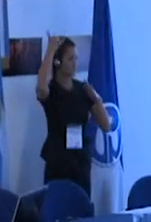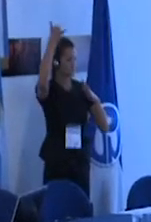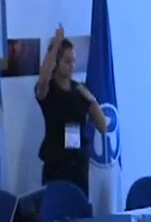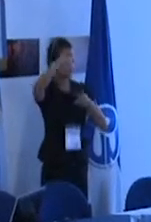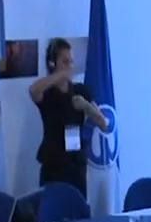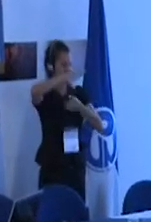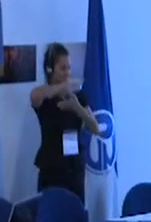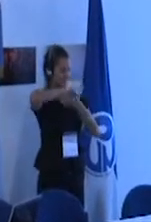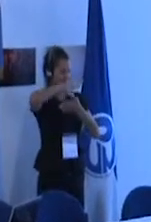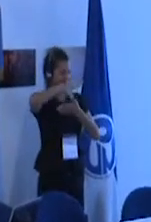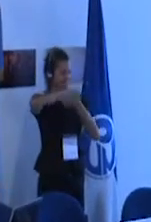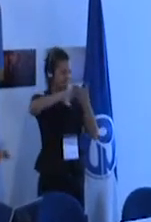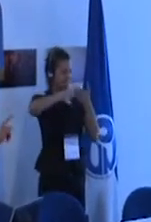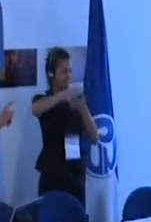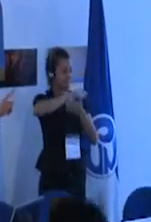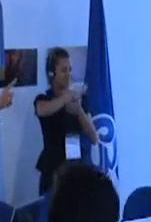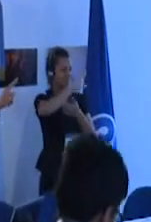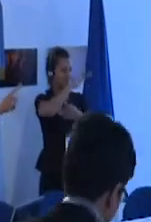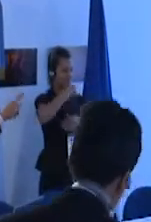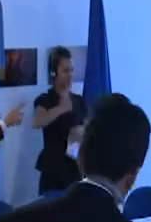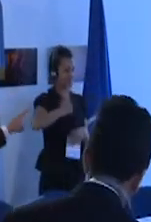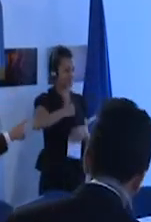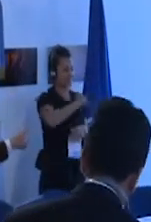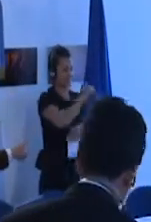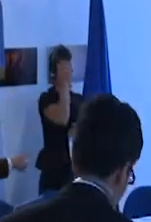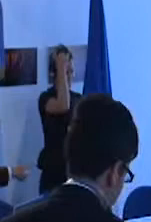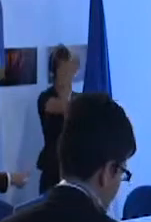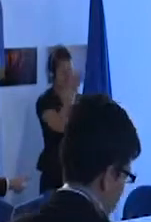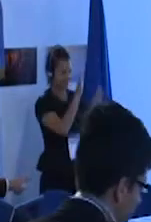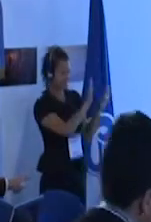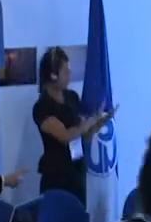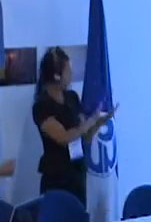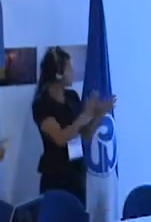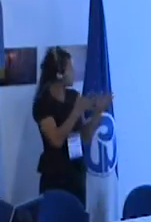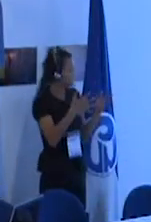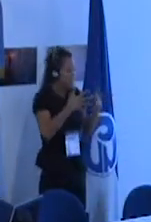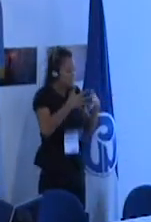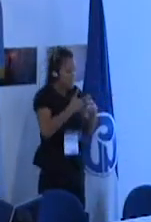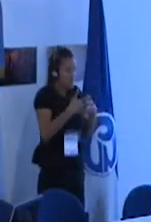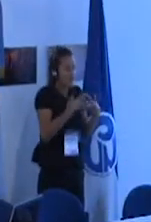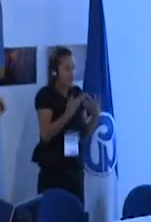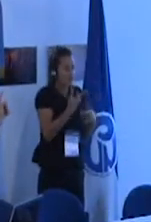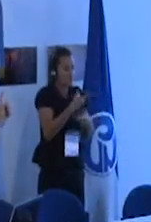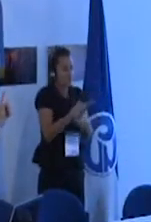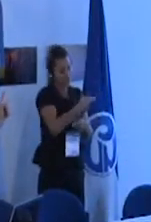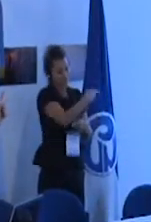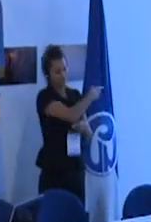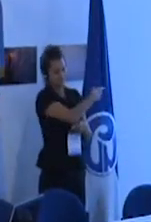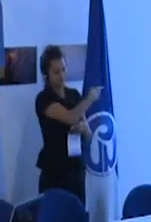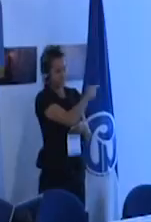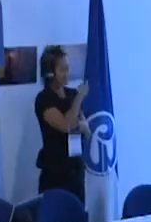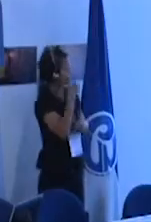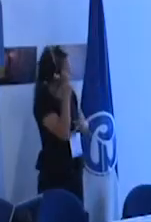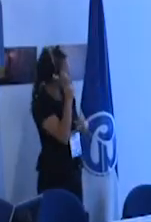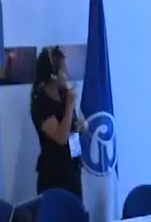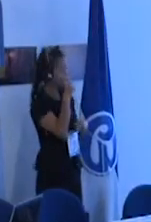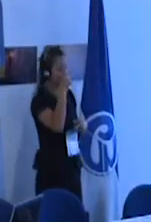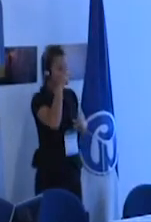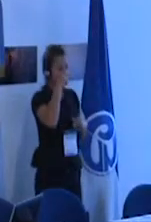y los canadienses. La integración funciona de esta manera el niño está afuera